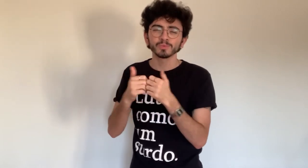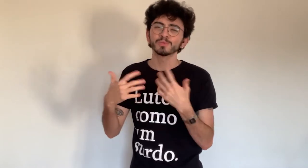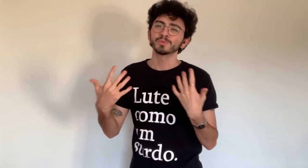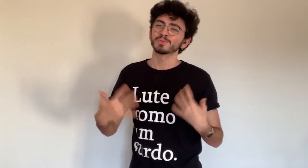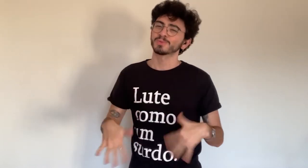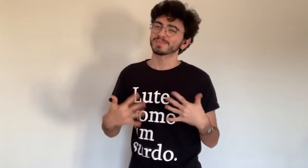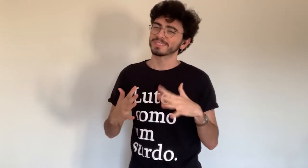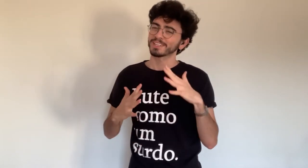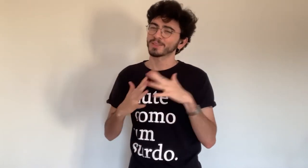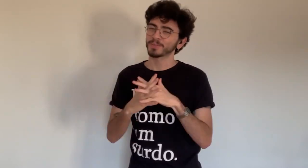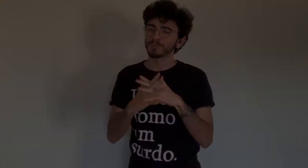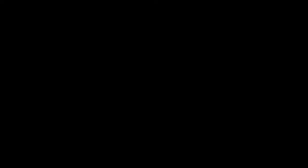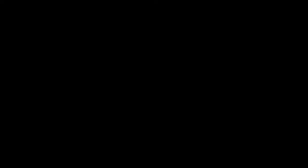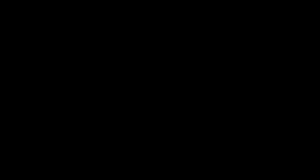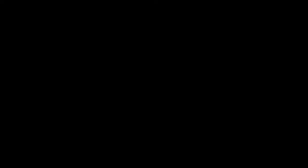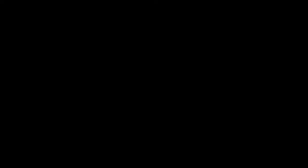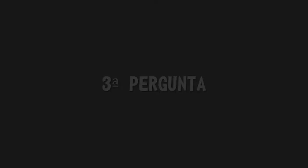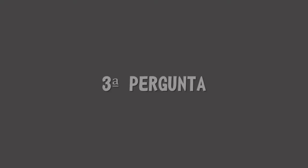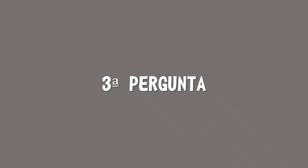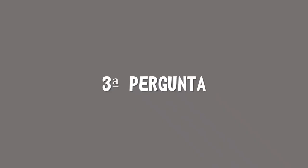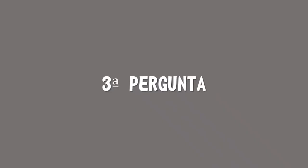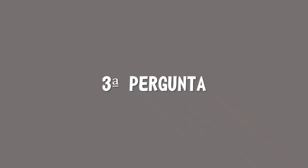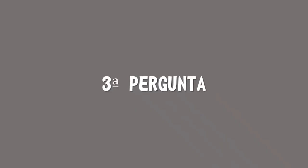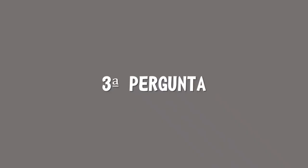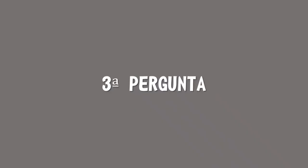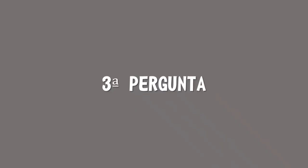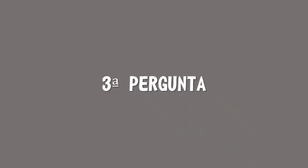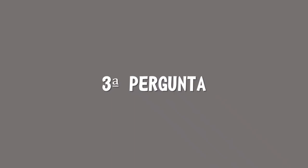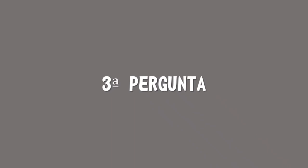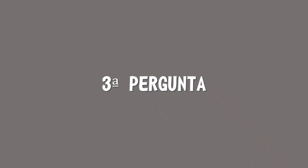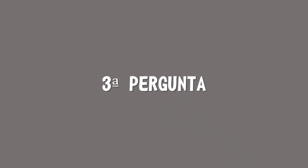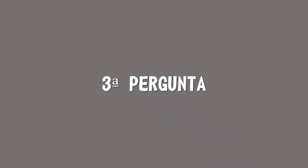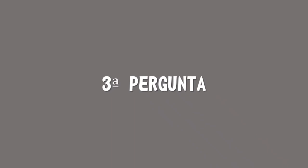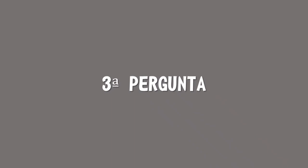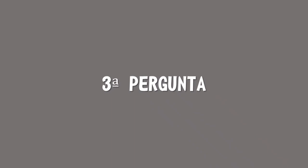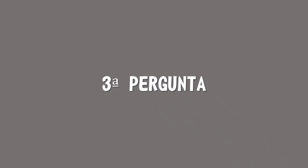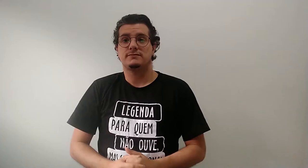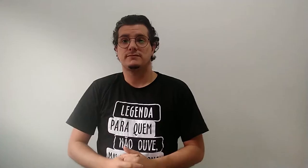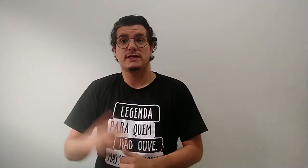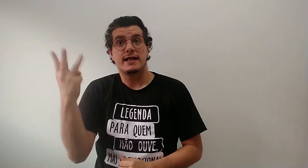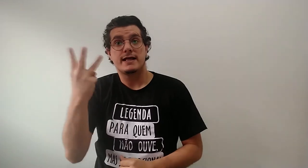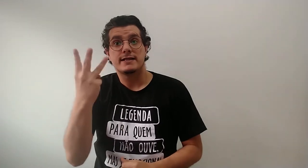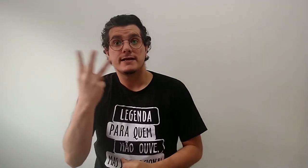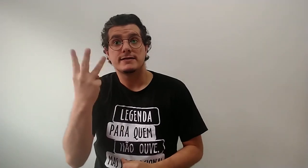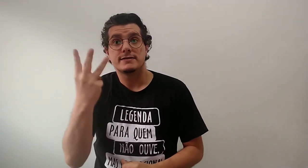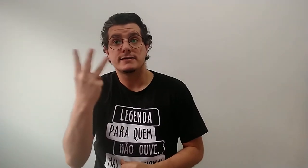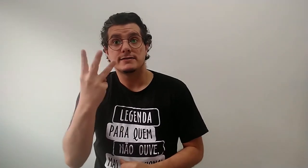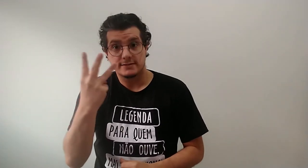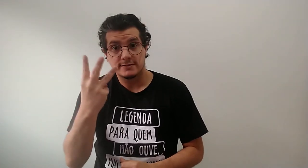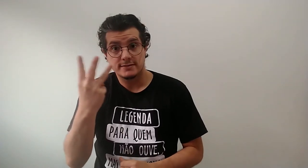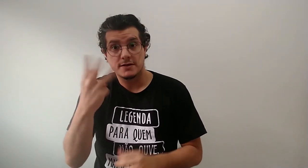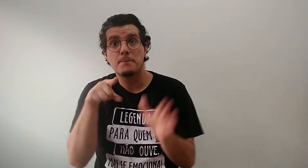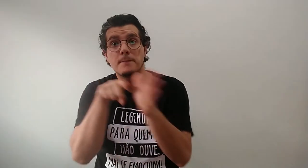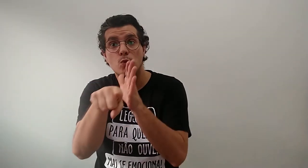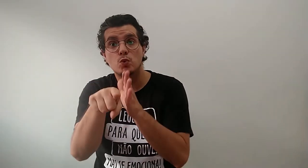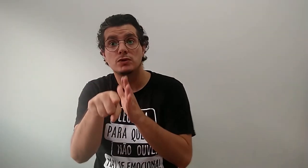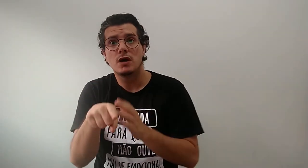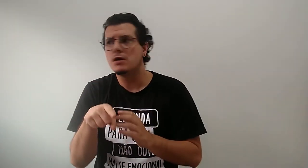intérprete de Libras. A tela escurece. Tela cinza. Terceira pergunta. Igor. Terceira pergunta. Quantas